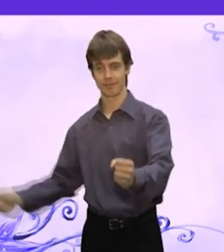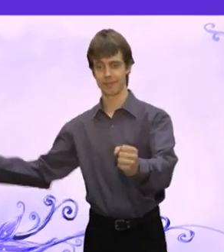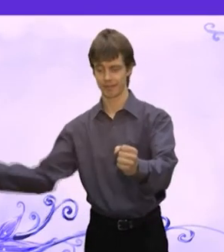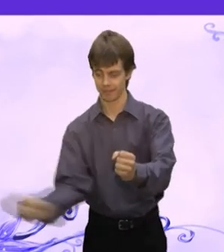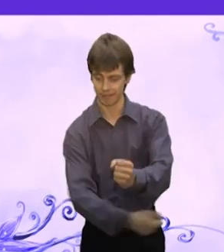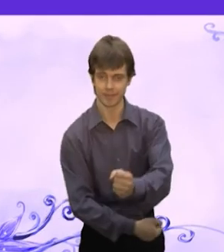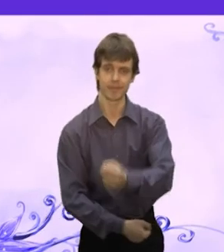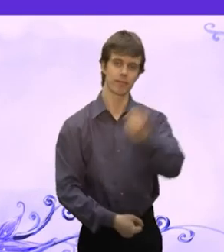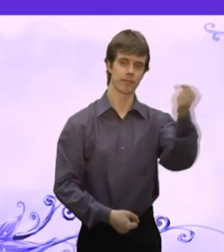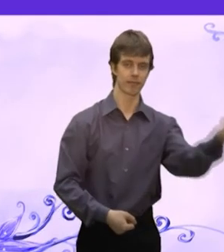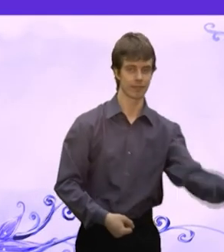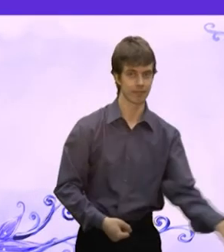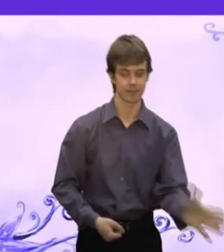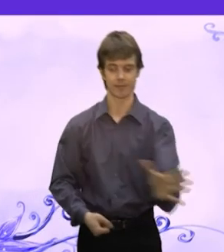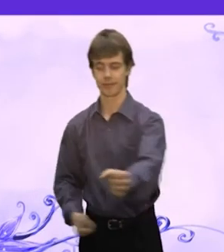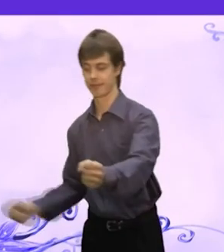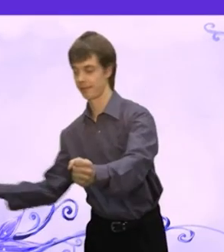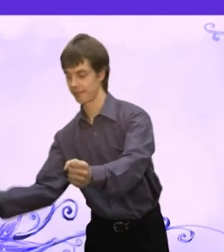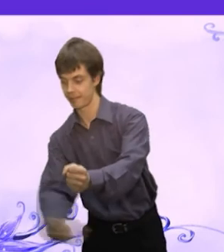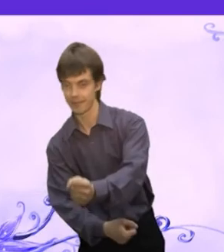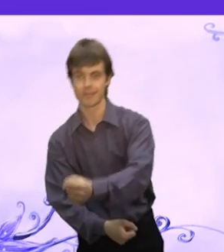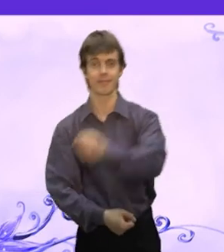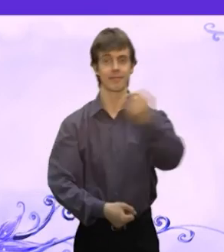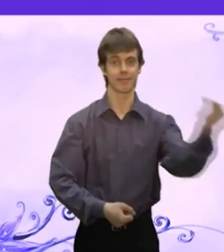Себе он Собирал Вершки